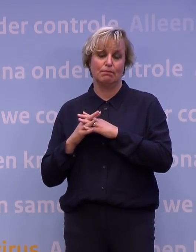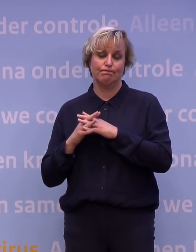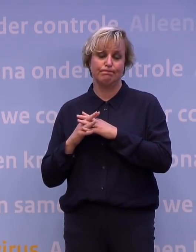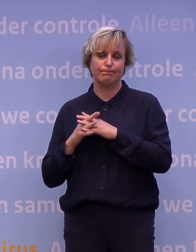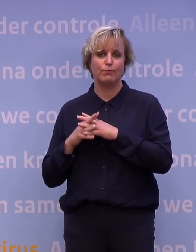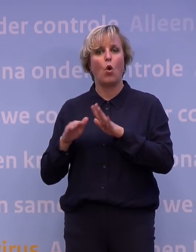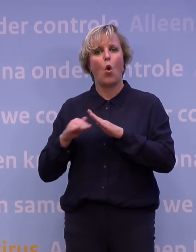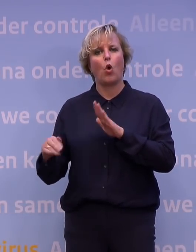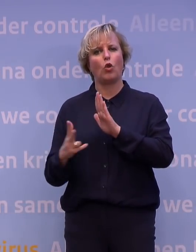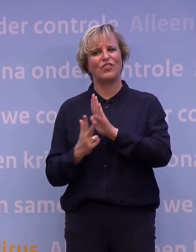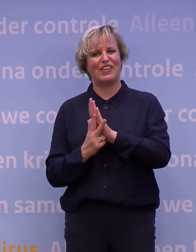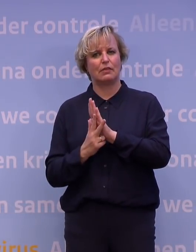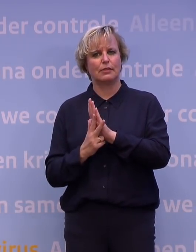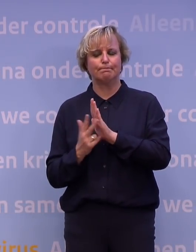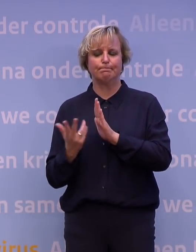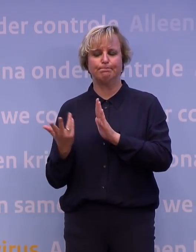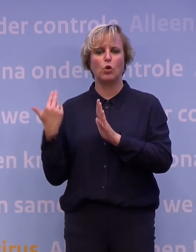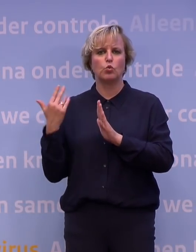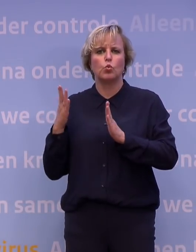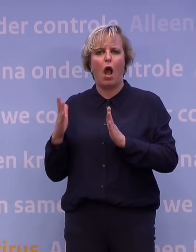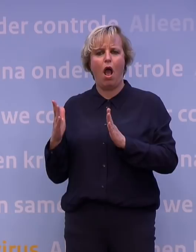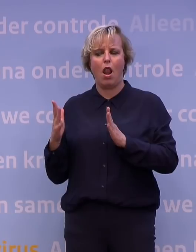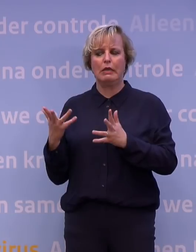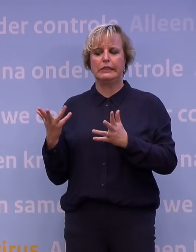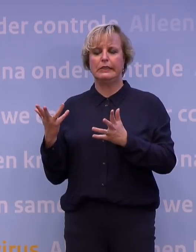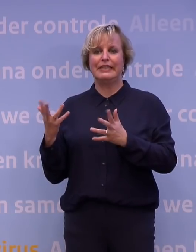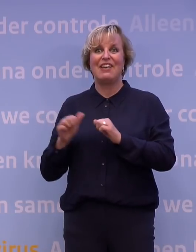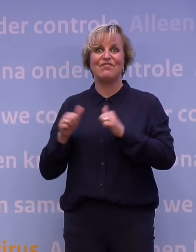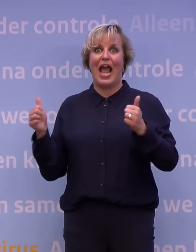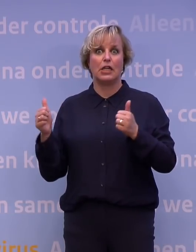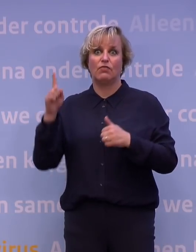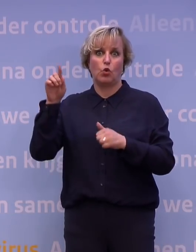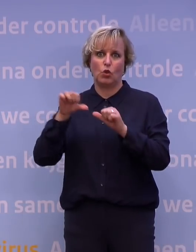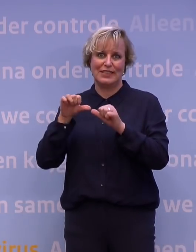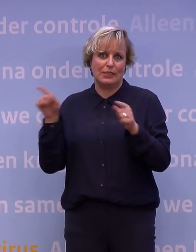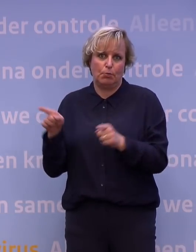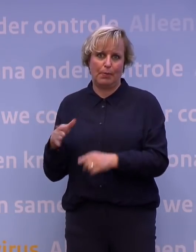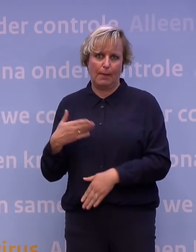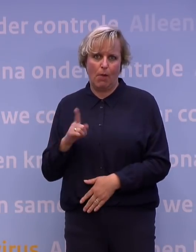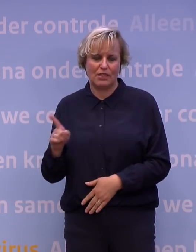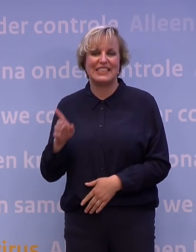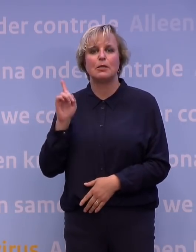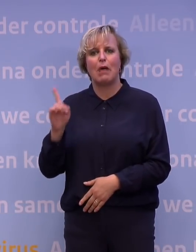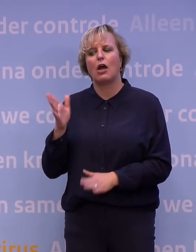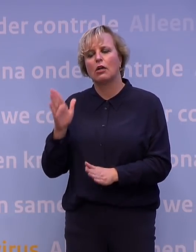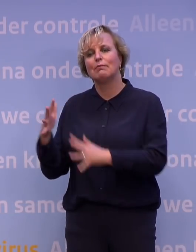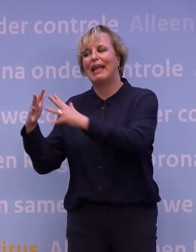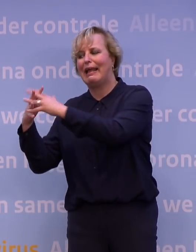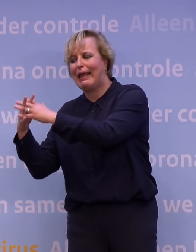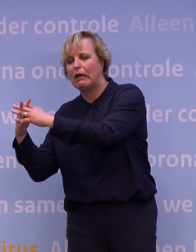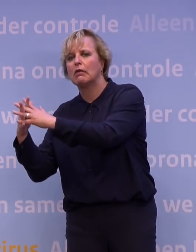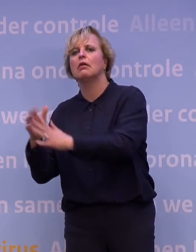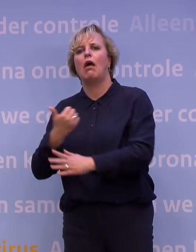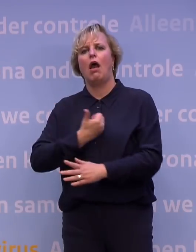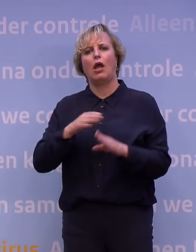al ingewikkelde situatie gaf met kerken, om te voorkomen dat je niet de vrijheid van godsdienst beperkt. Maar er is ook echt heel intensief contact tussen kerken en Vert Grappenhaus.